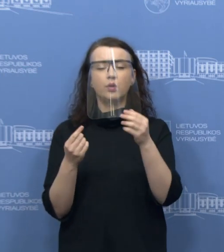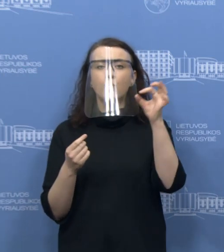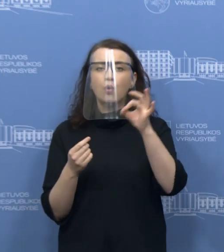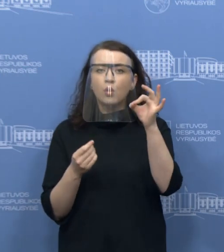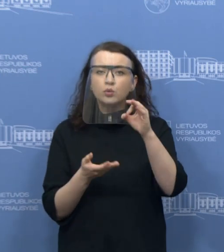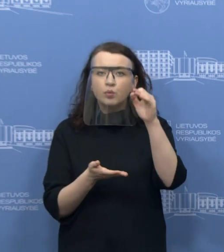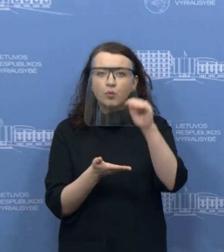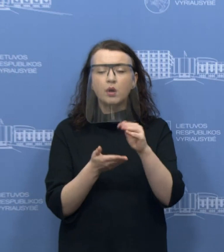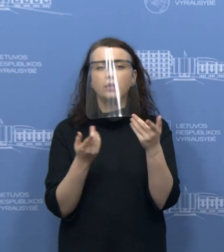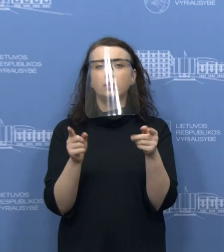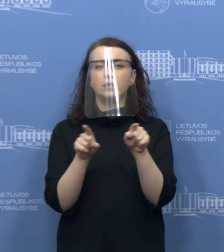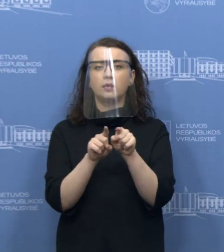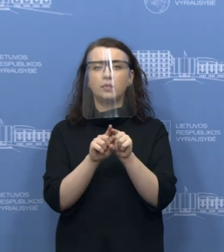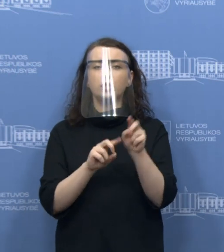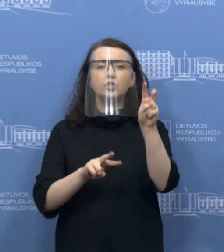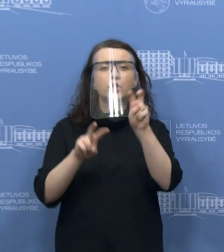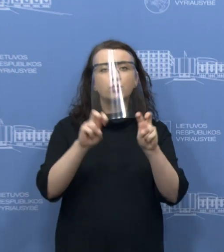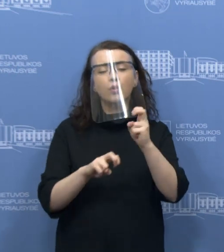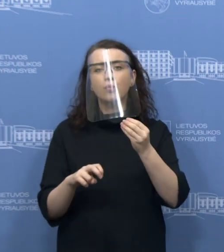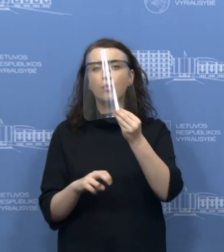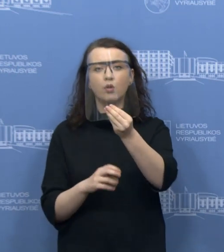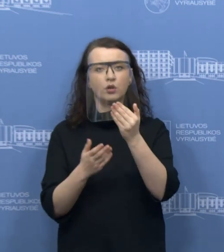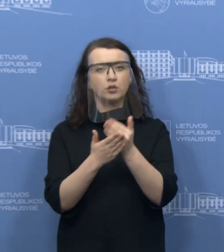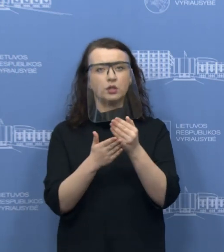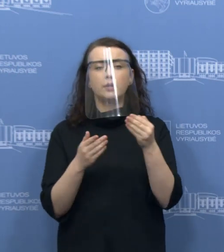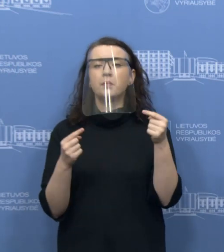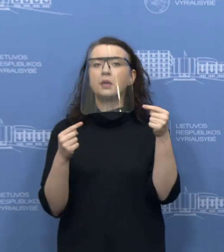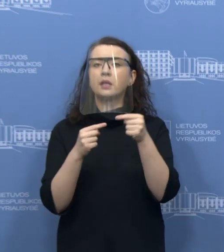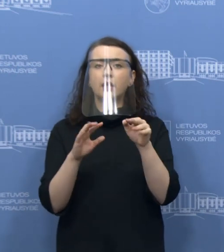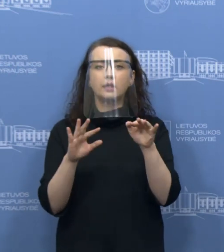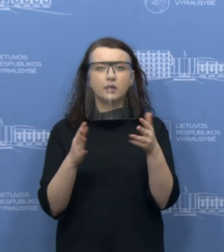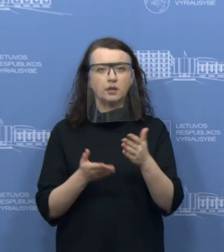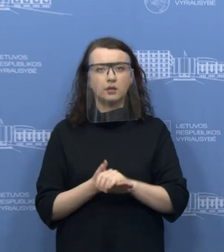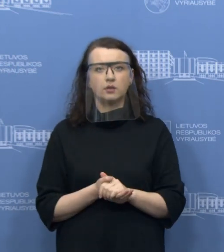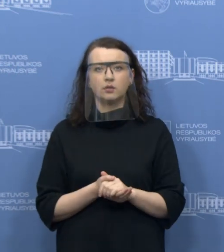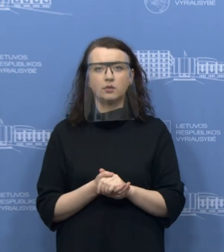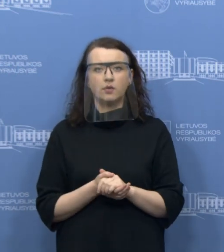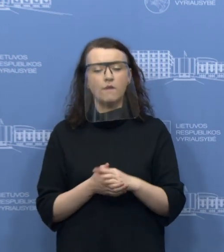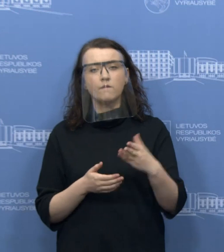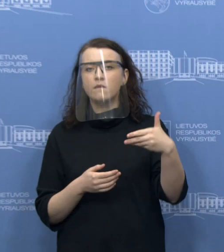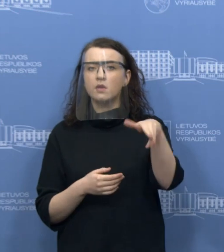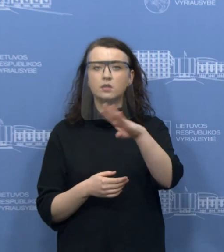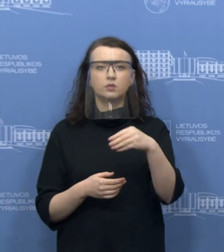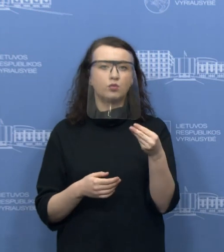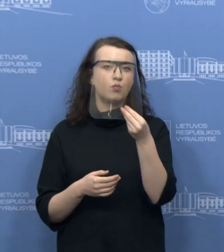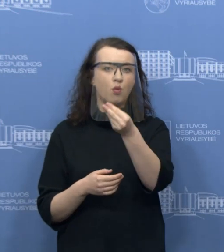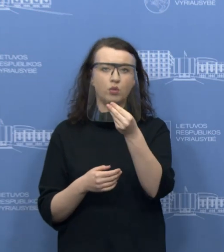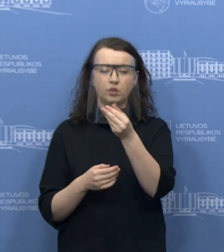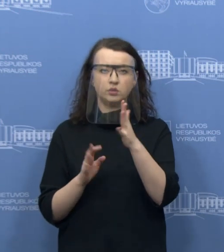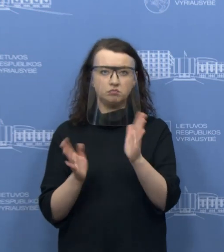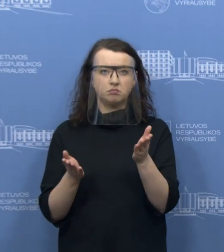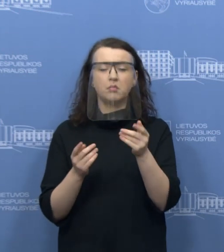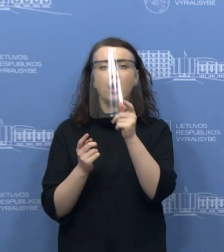dėl išieškojimo stabdymo, taikoma absoliučiai dėl visų mokesčių. Atsakymas labai